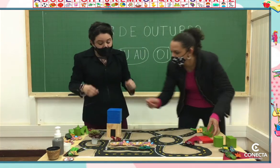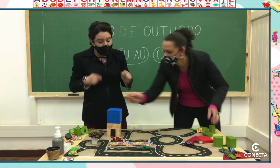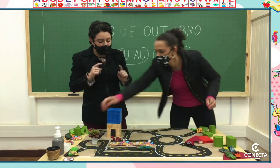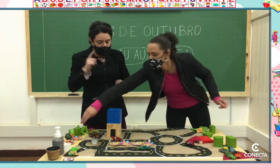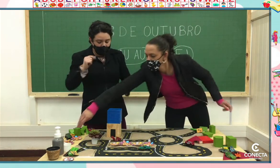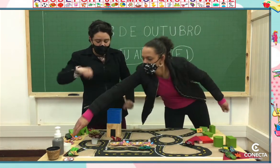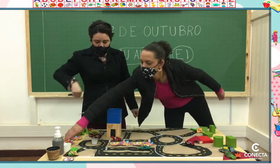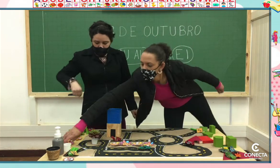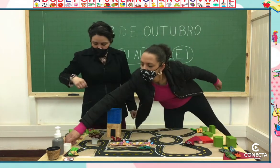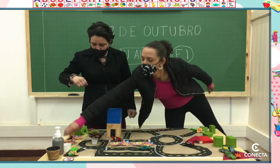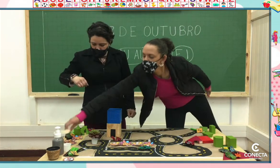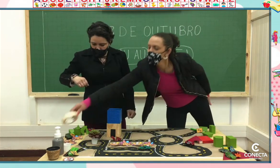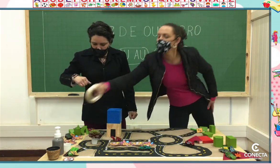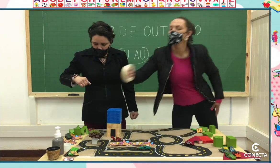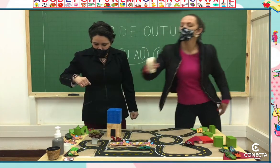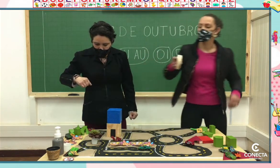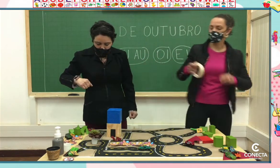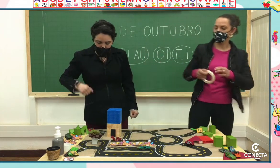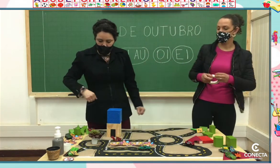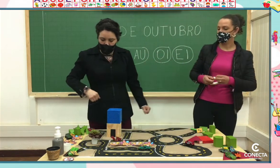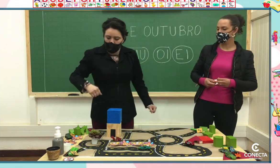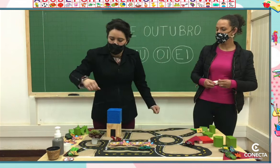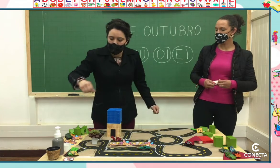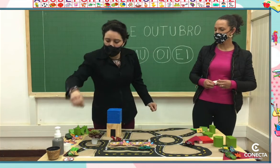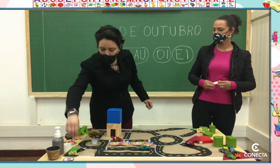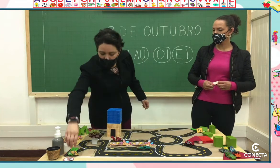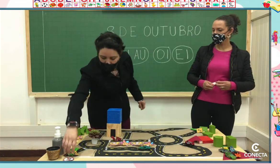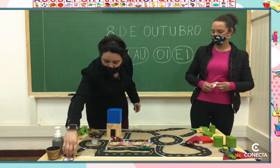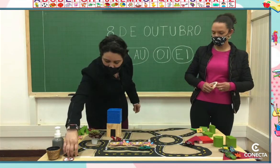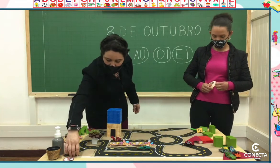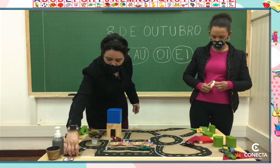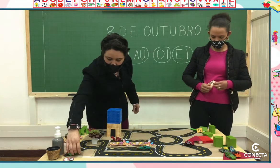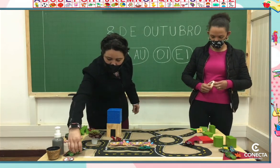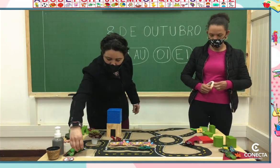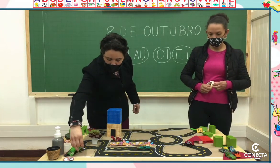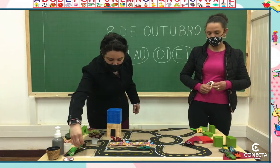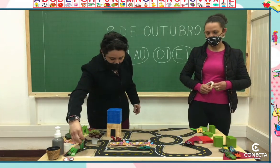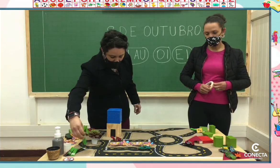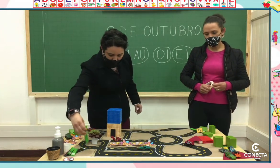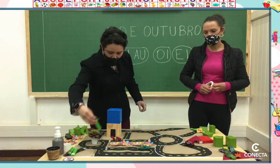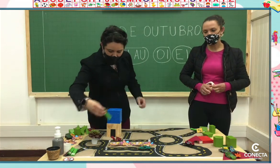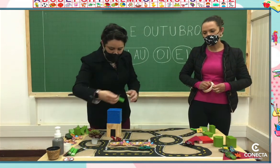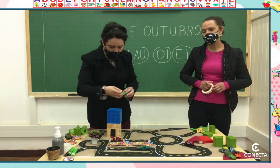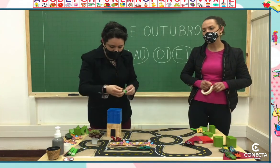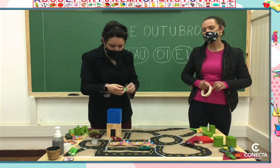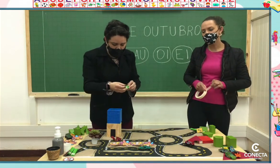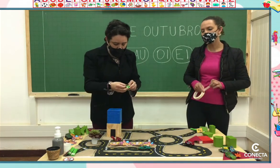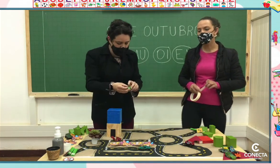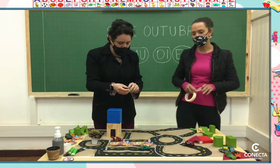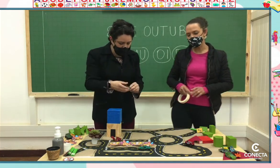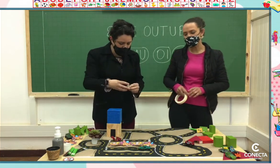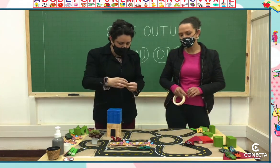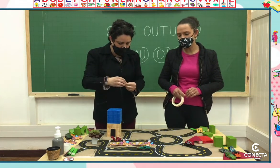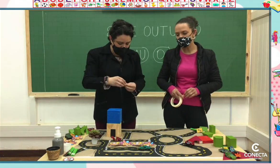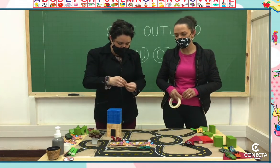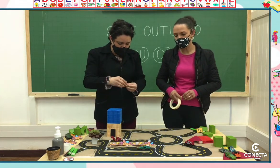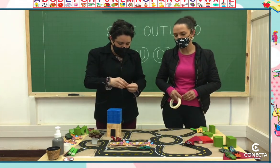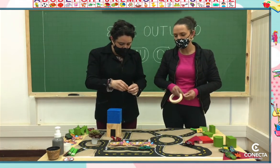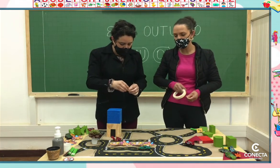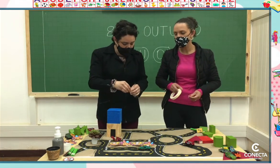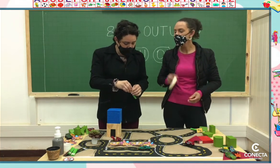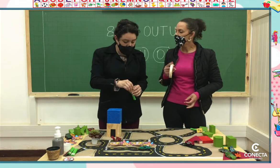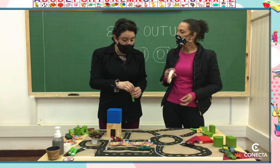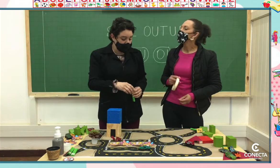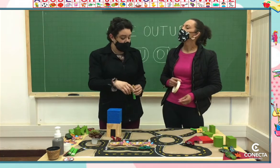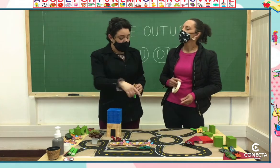Ah, sabe o que tem que ter nas cidades também? O que tem que ter, professora regras de trânsito. Ah, isso é muito importante, né,